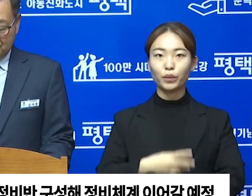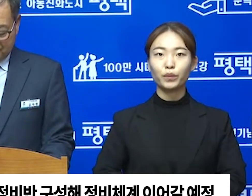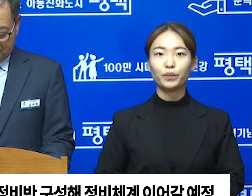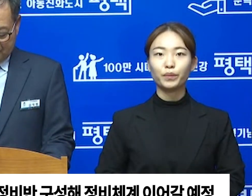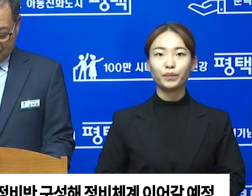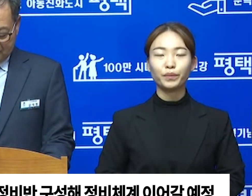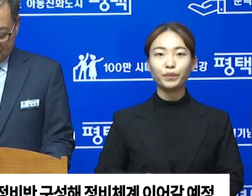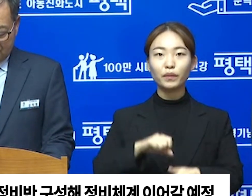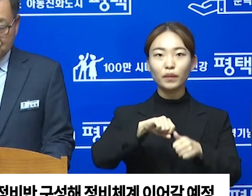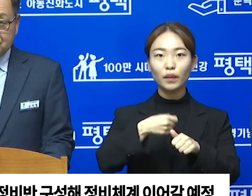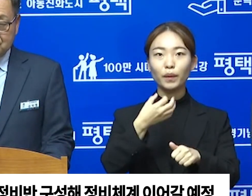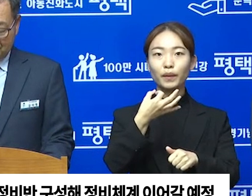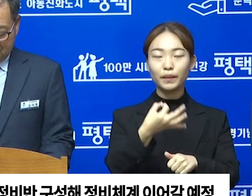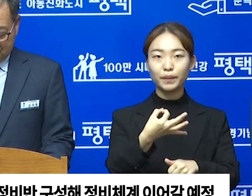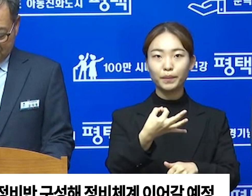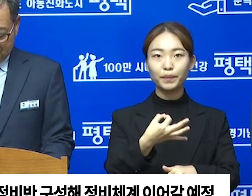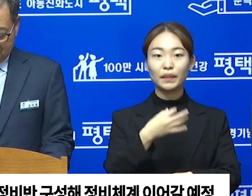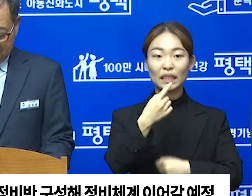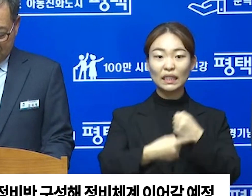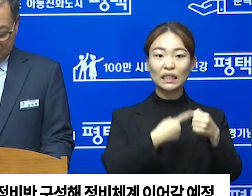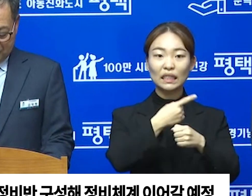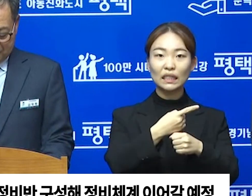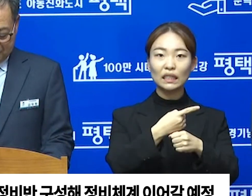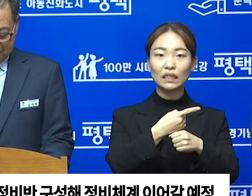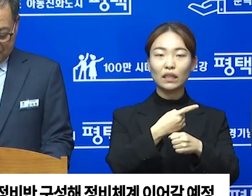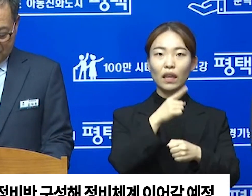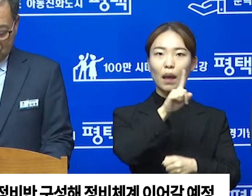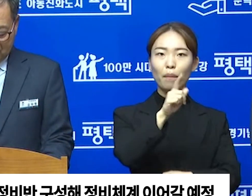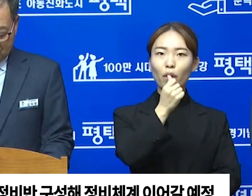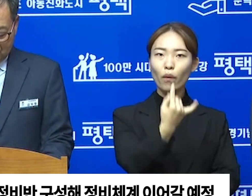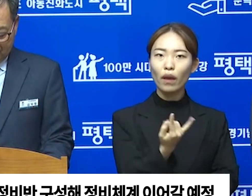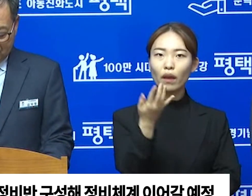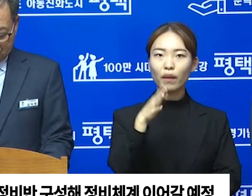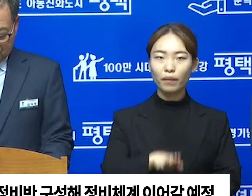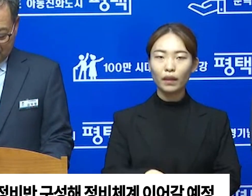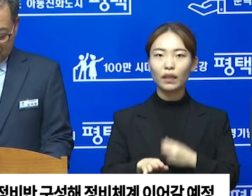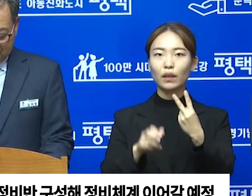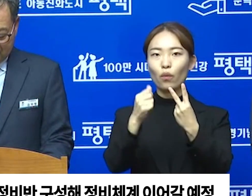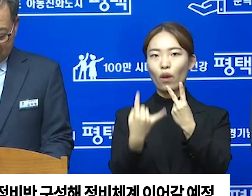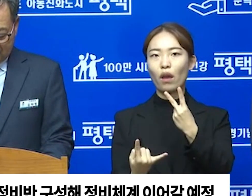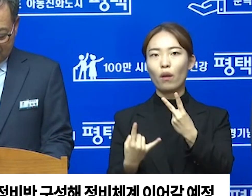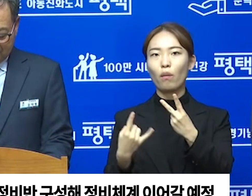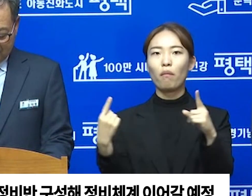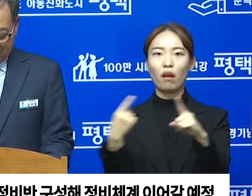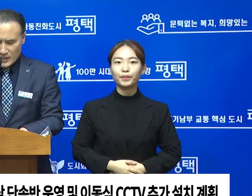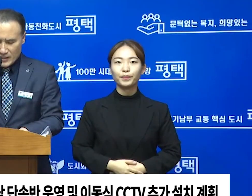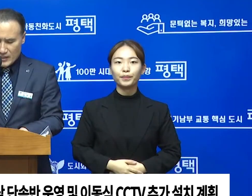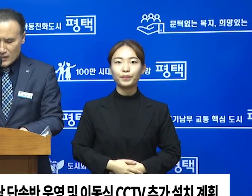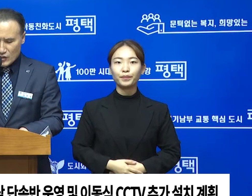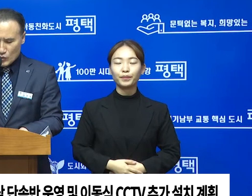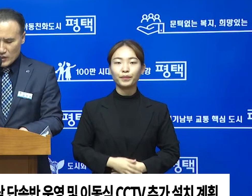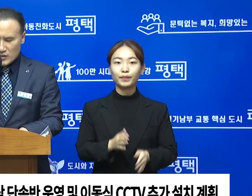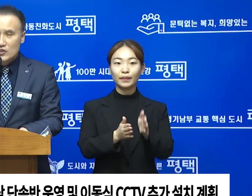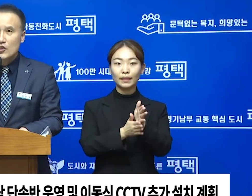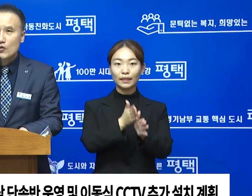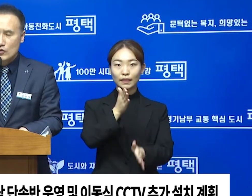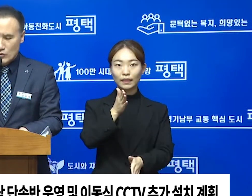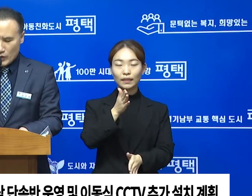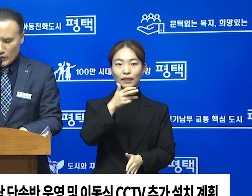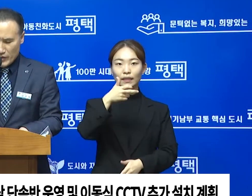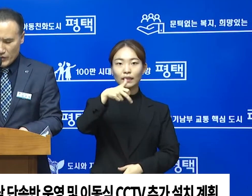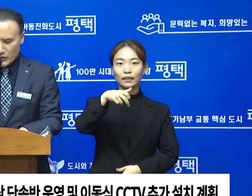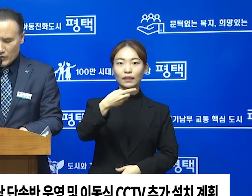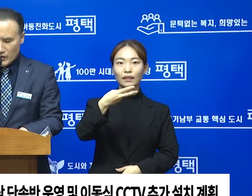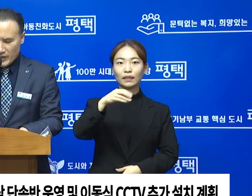정비 체계를 이어가고 불법 간판에 대해서는 과감하게 철거 명령을 진행할 계획입니다. 나아가 무단투기